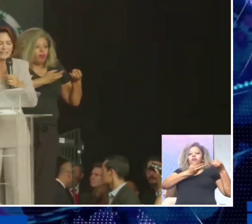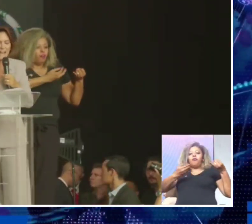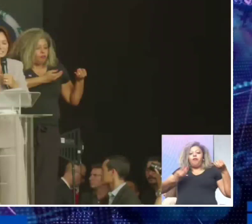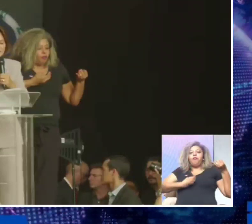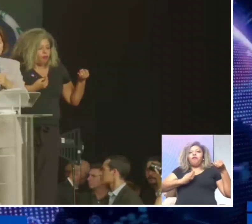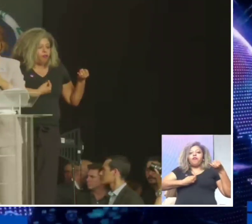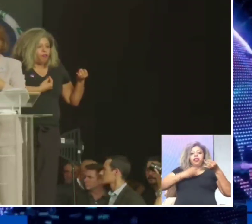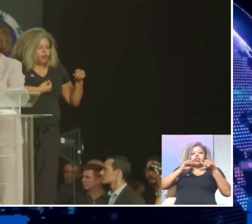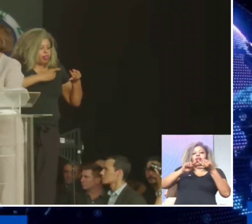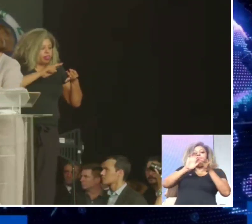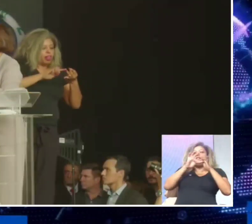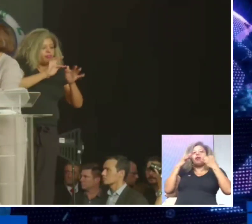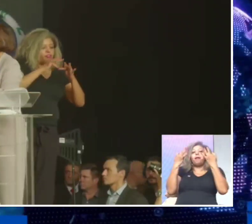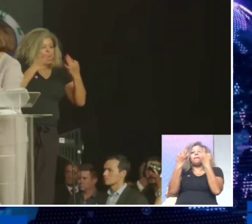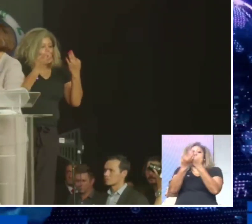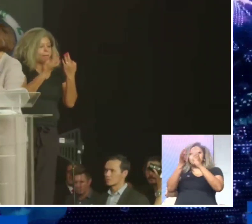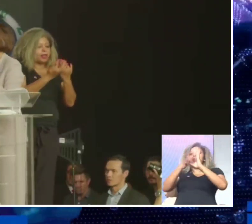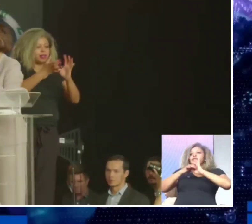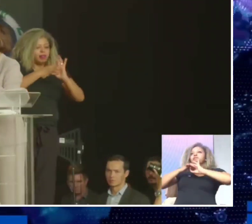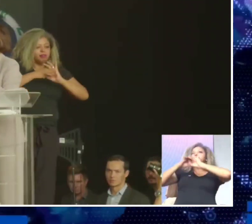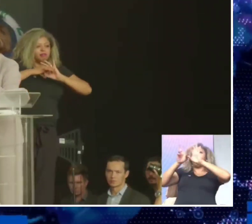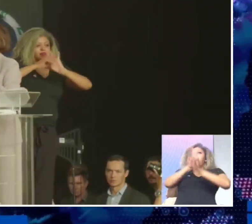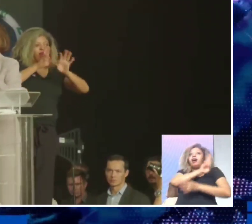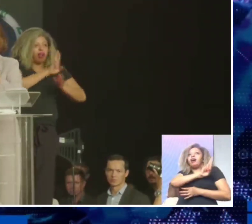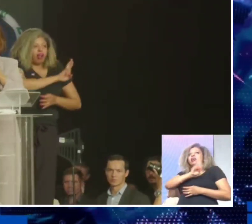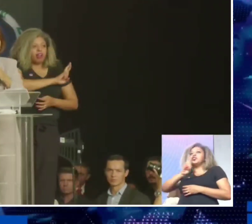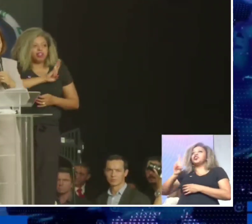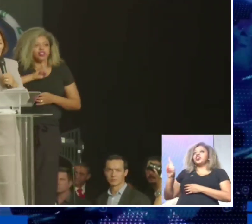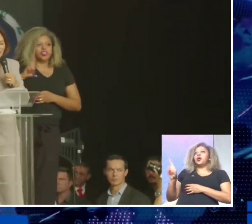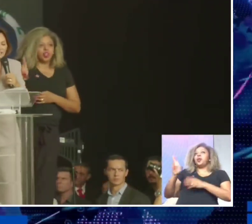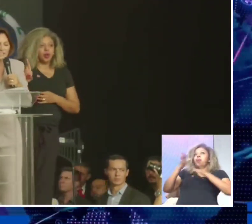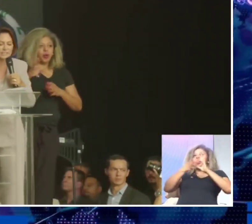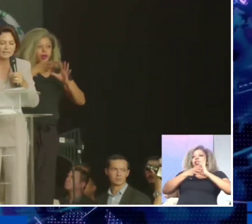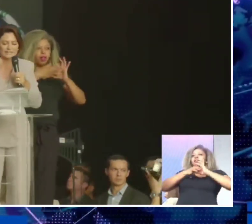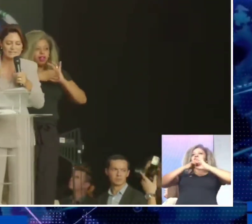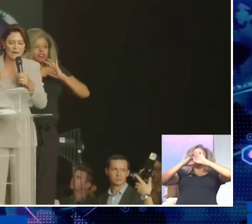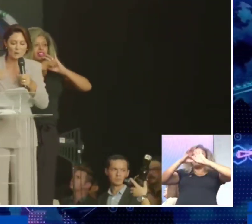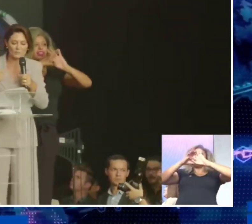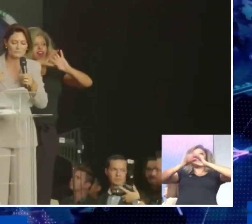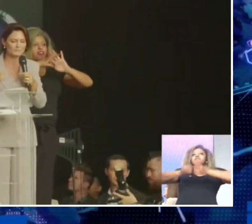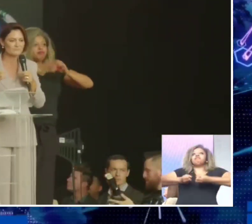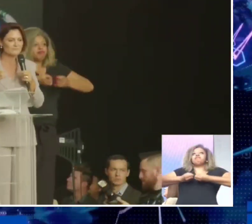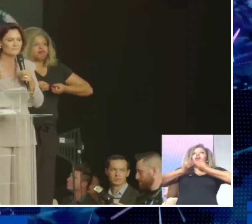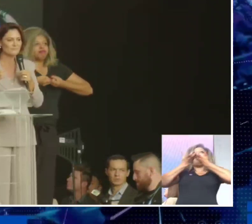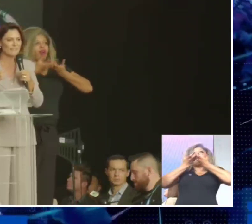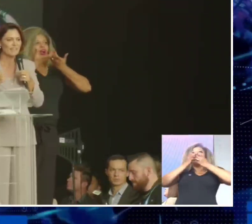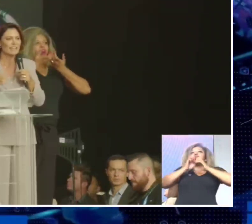liberdade, liberdade religiosa, liberdade de expressão.